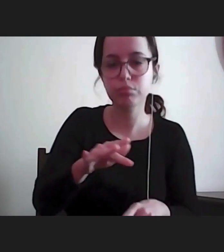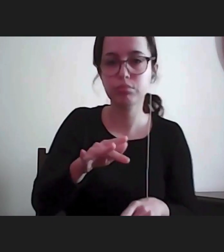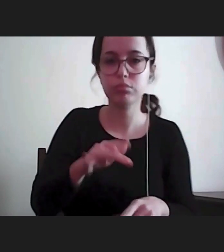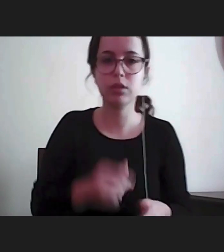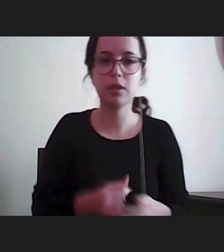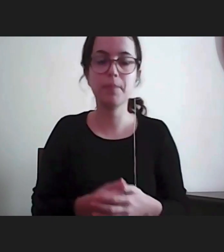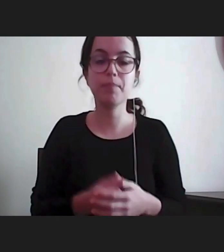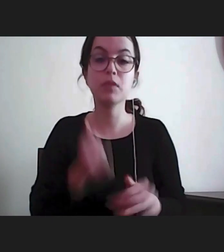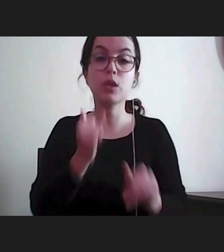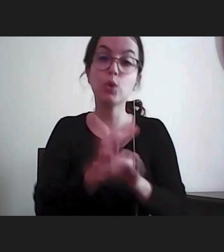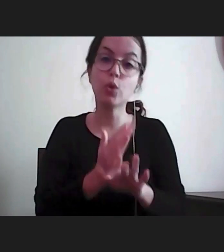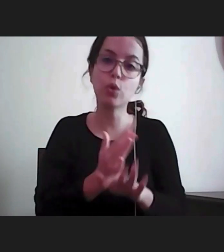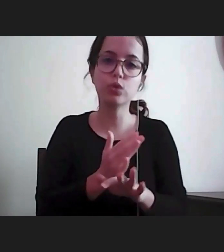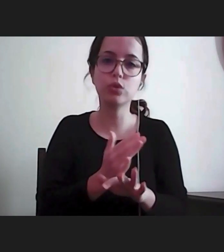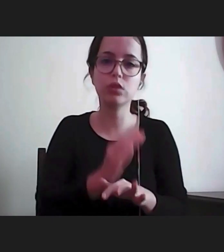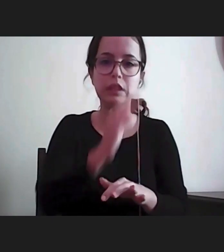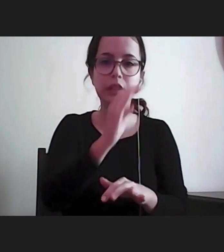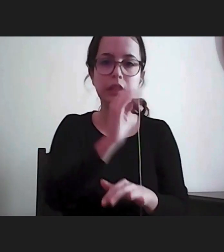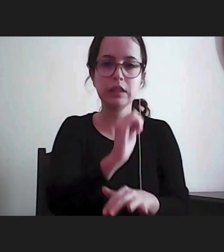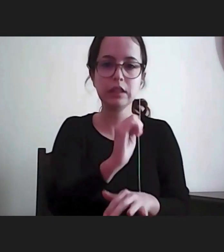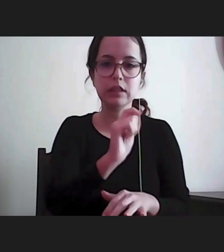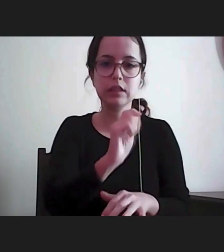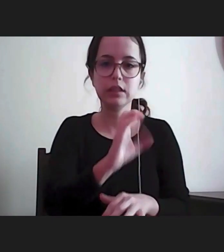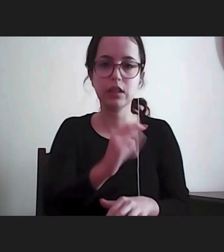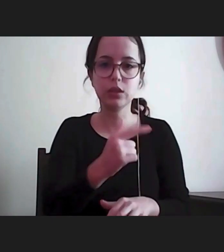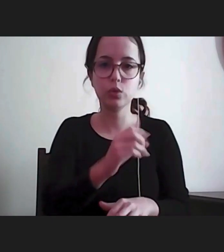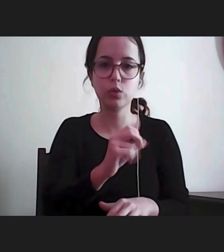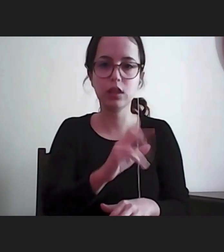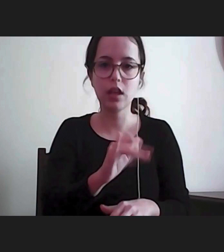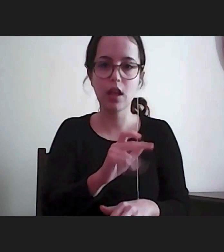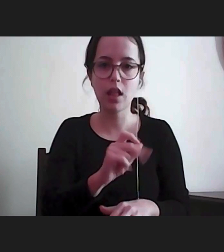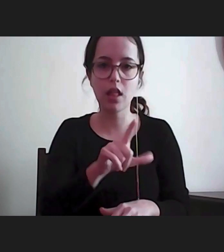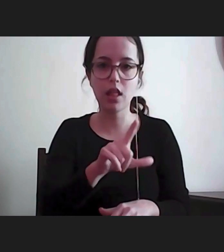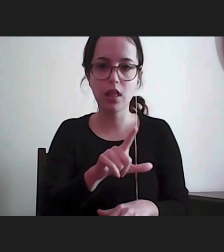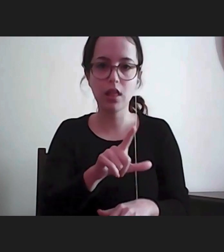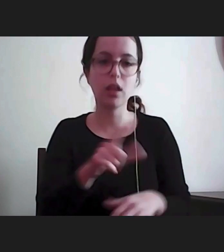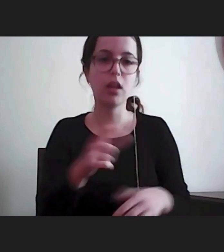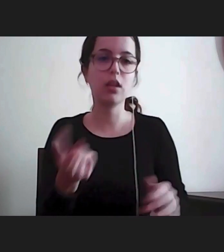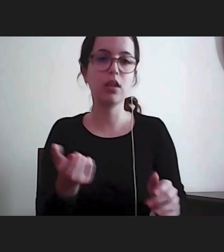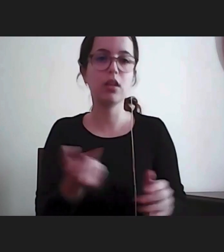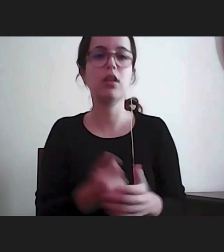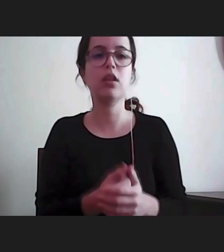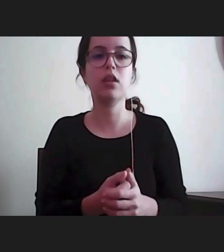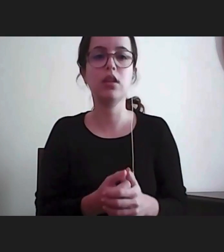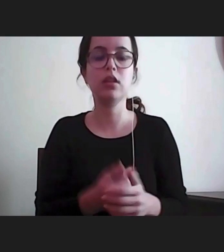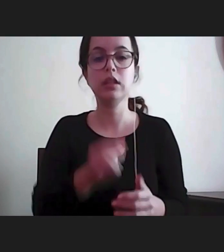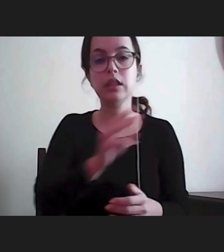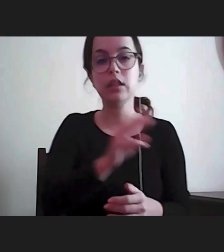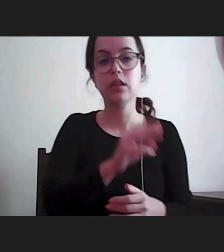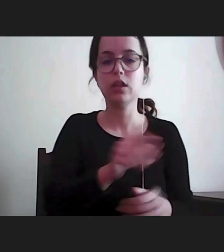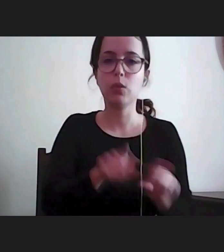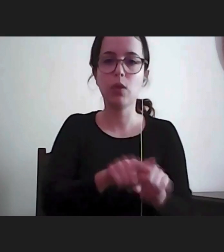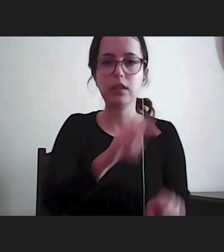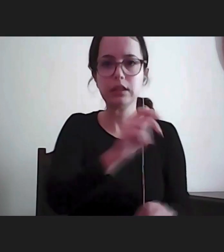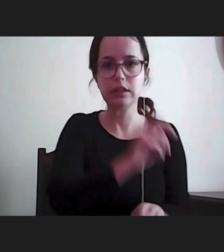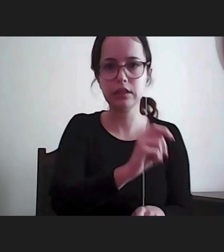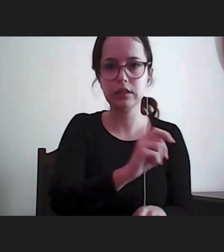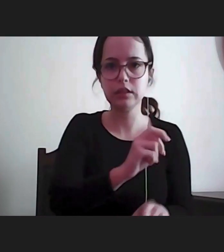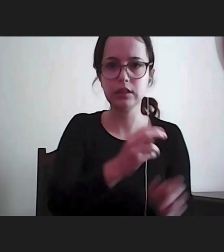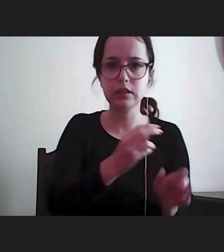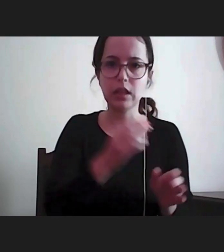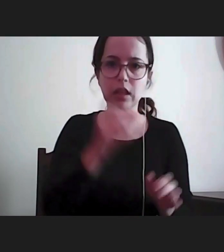também Sectoriais, Provedor da Terceira Idade ou da Infância, enfim,